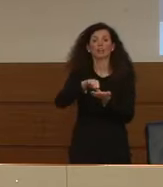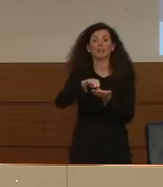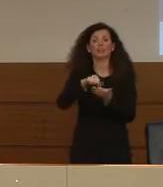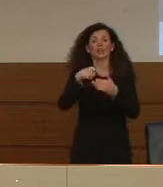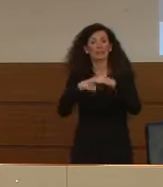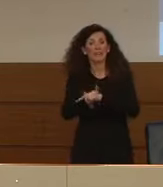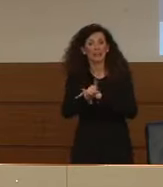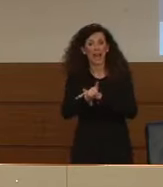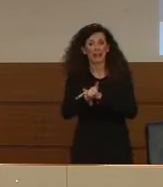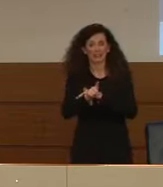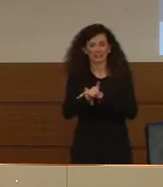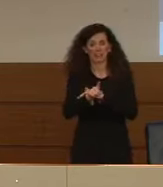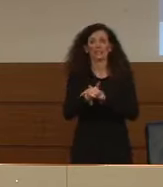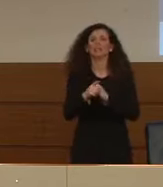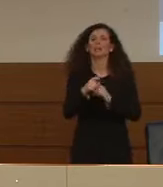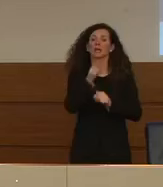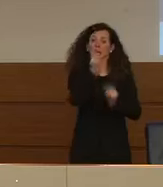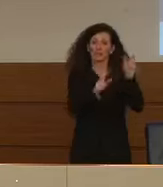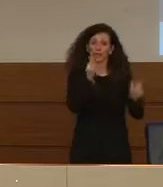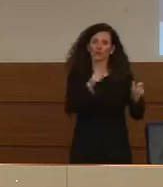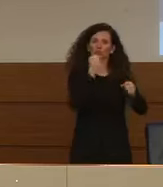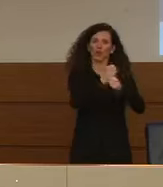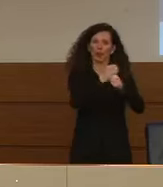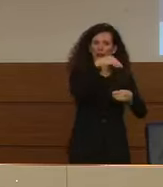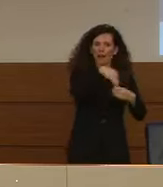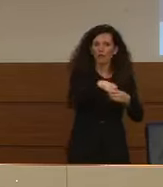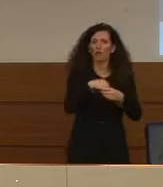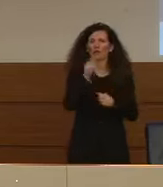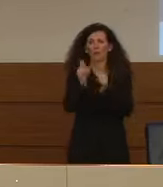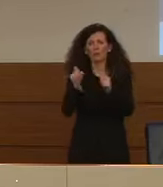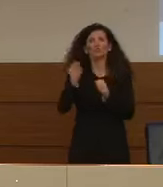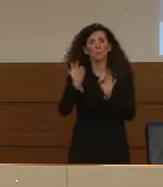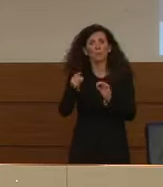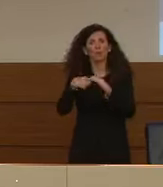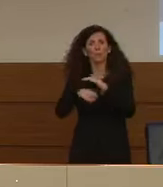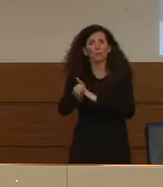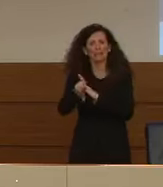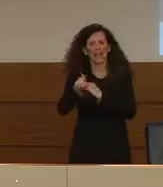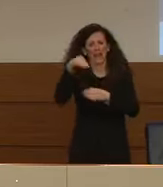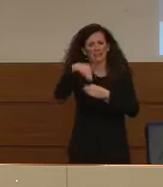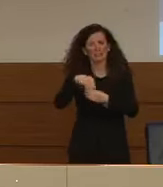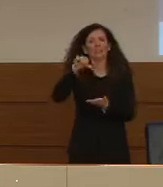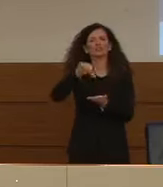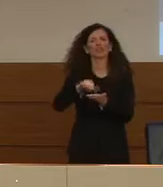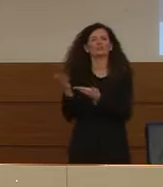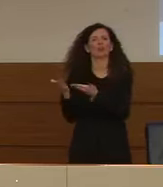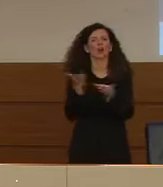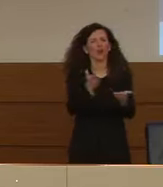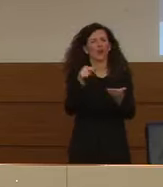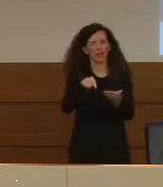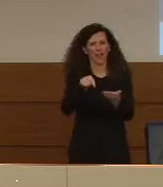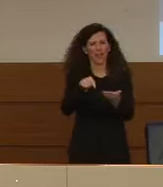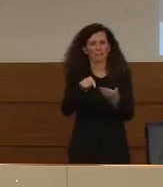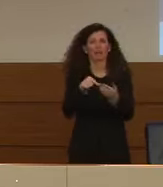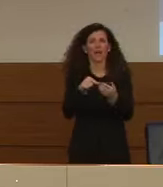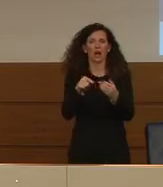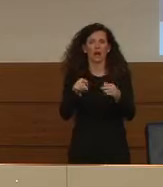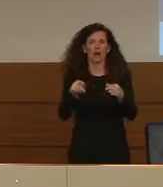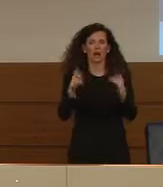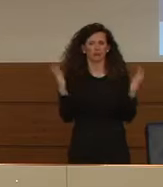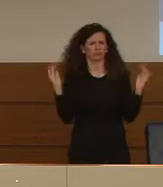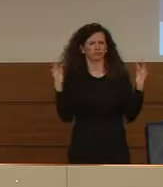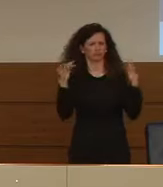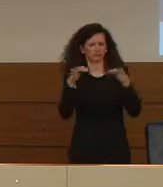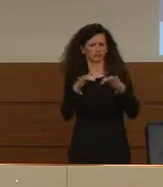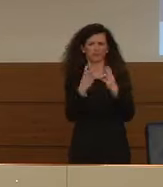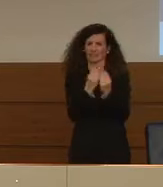ci vivono ma anche per il personale sanitario che ci lavora. Lo dico anche alla luce del fatto che in molti centri il sovraffollamento purtroppo è una